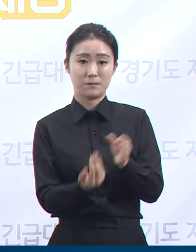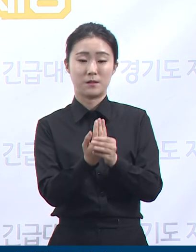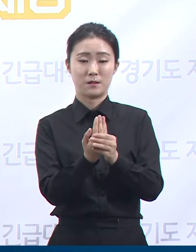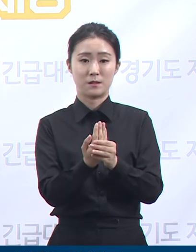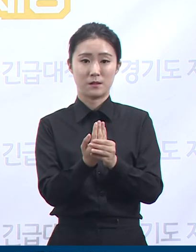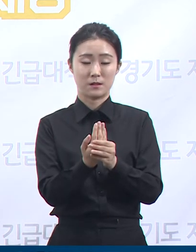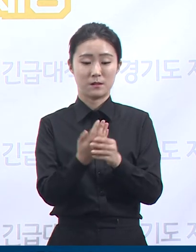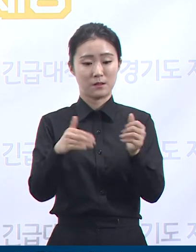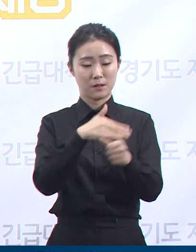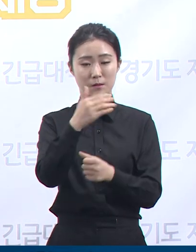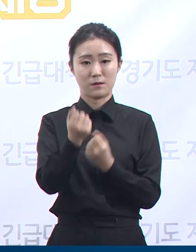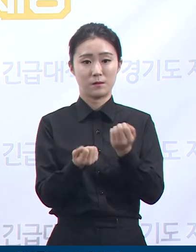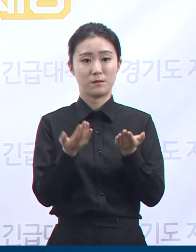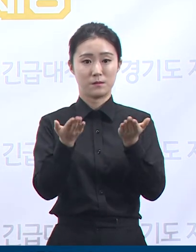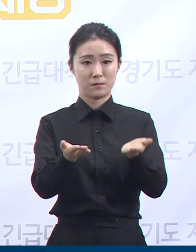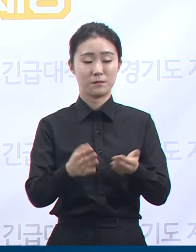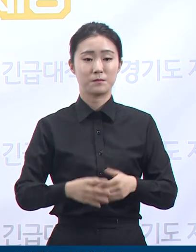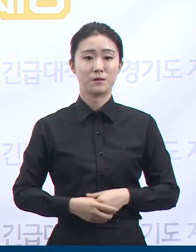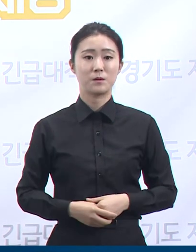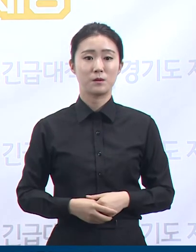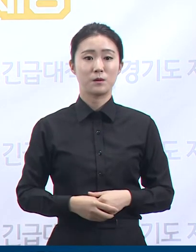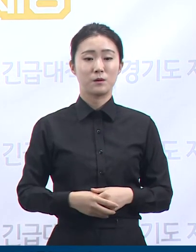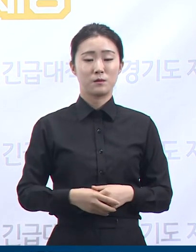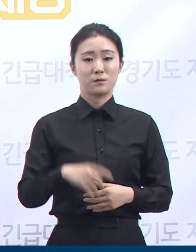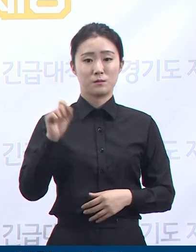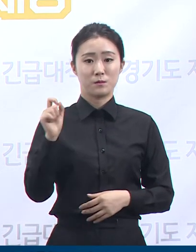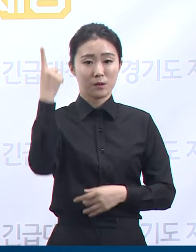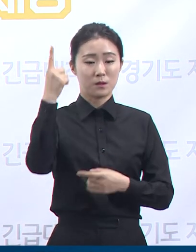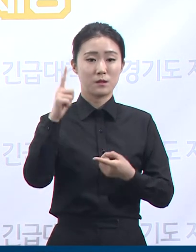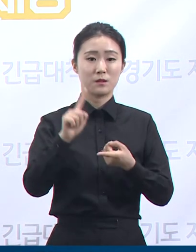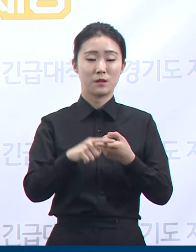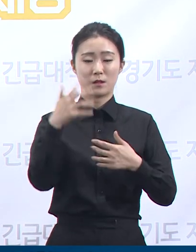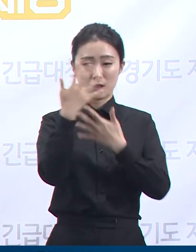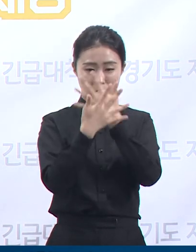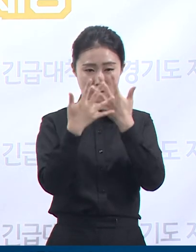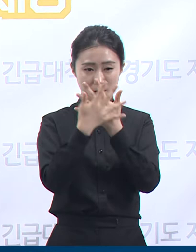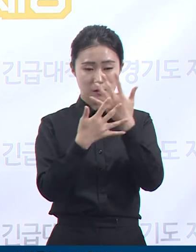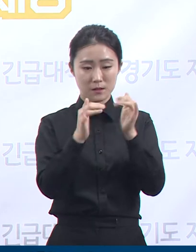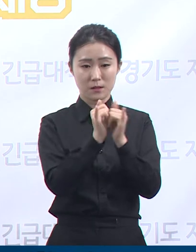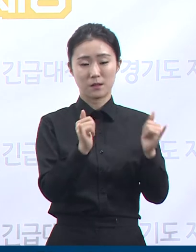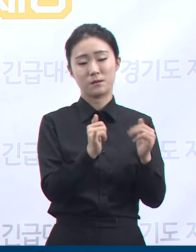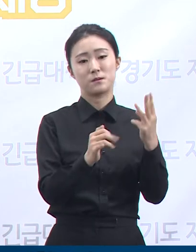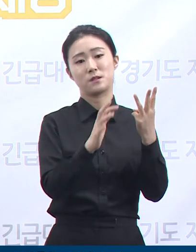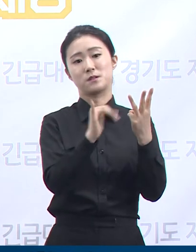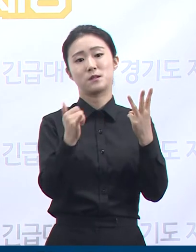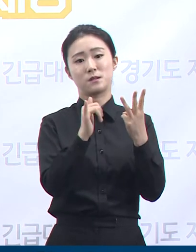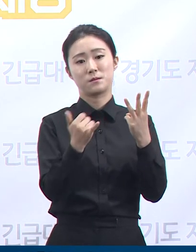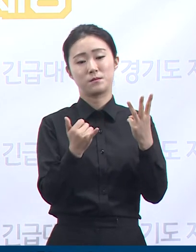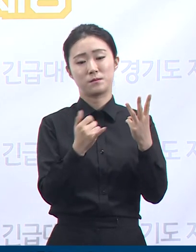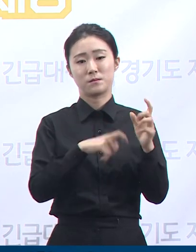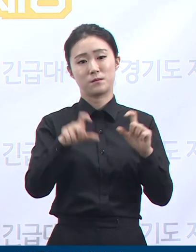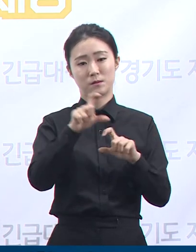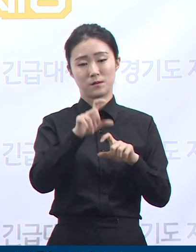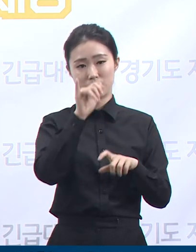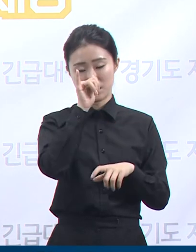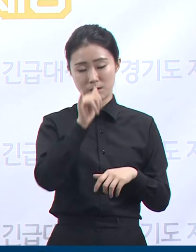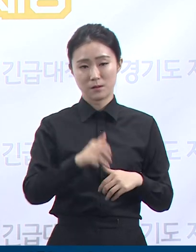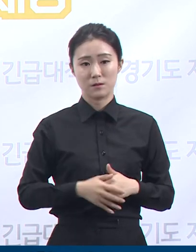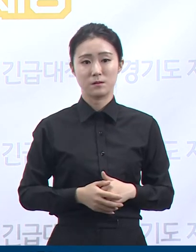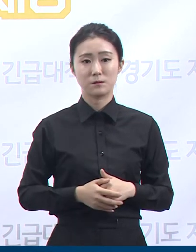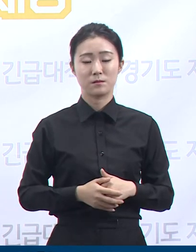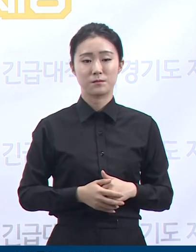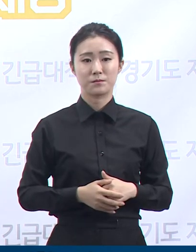확실히 알려지지 않은 지역사회 발생 신규 확진자는 총 3명입니다. 성남시 거주 확진자는 7월 3일